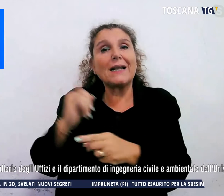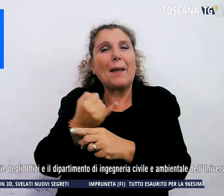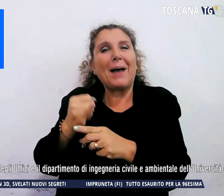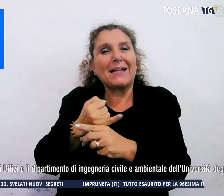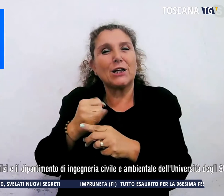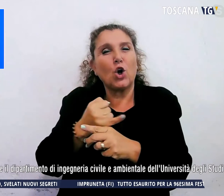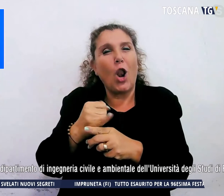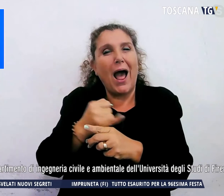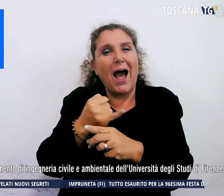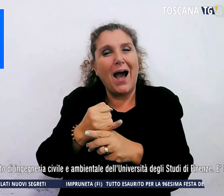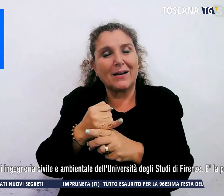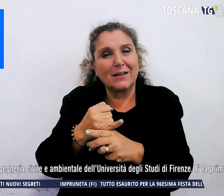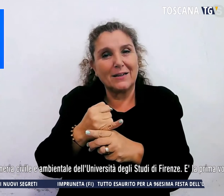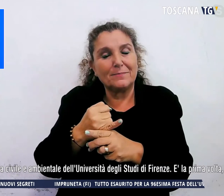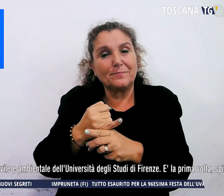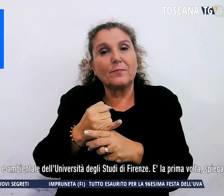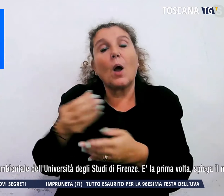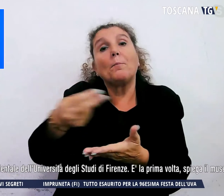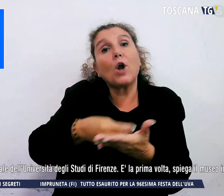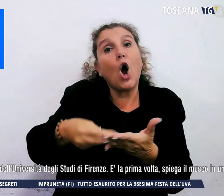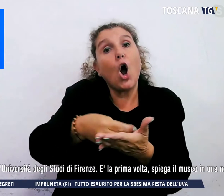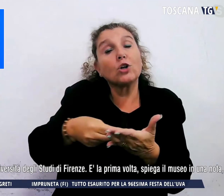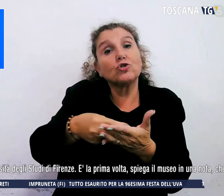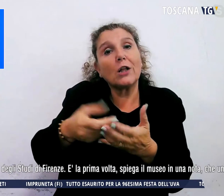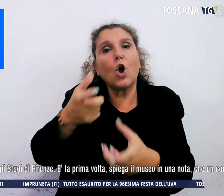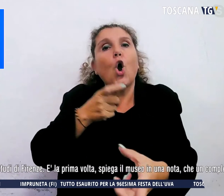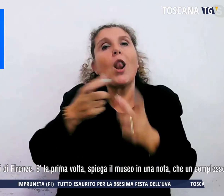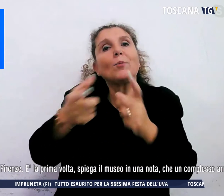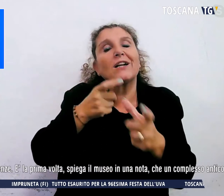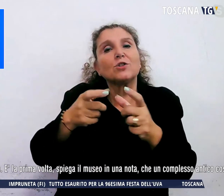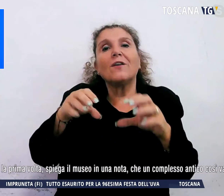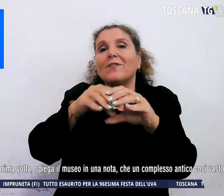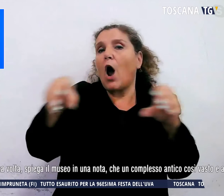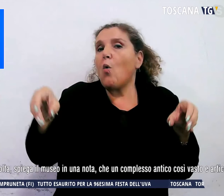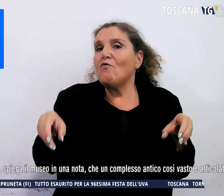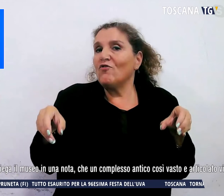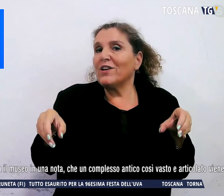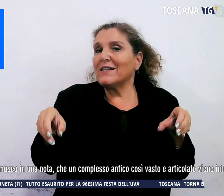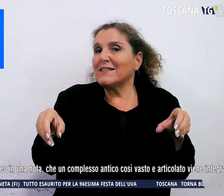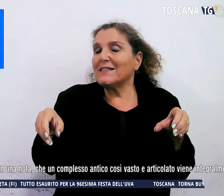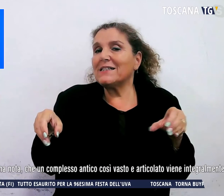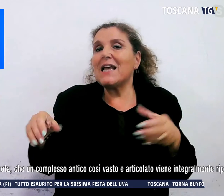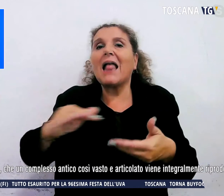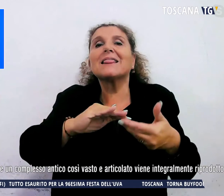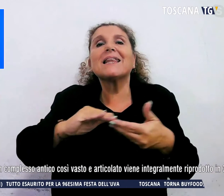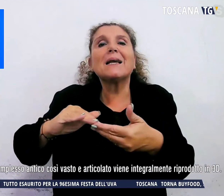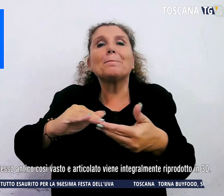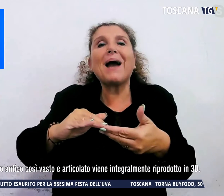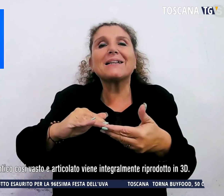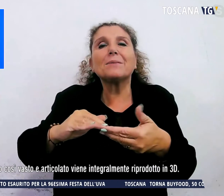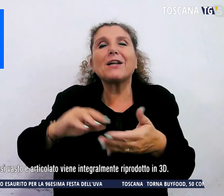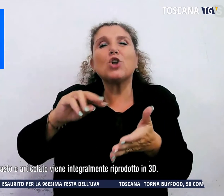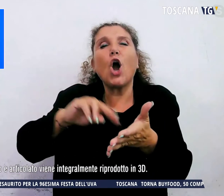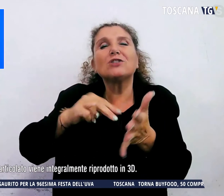Il progetto nasce dalla collaborazione tra Gallerie degli Uffizi e il Dipartimento di Ingegneria Civile